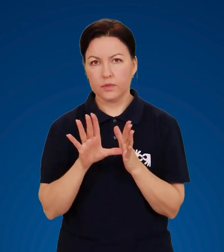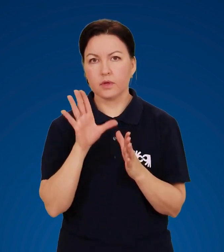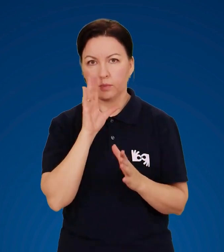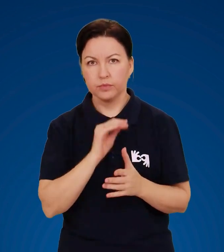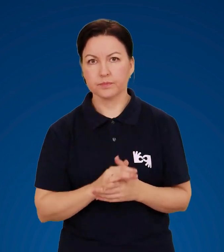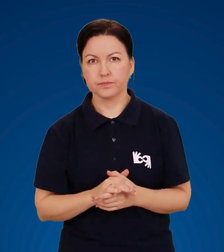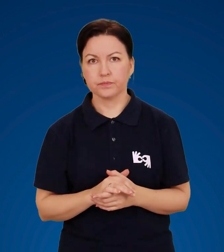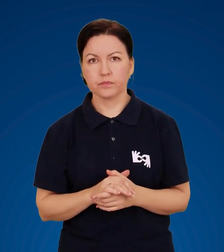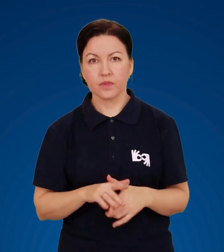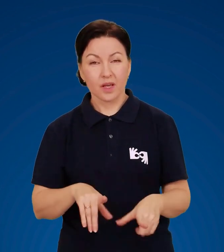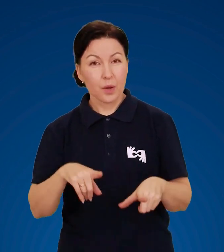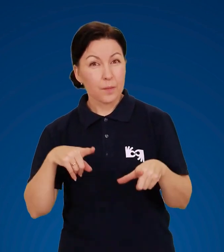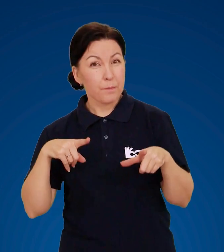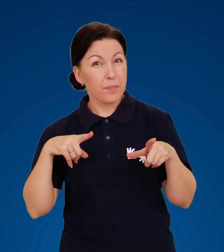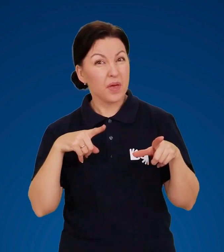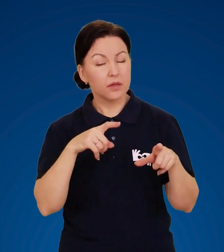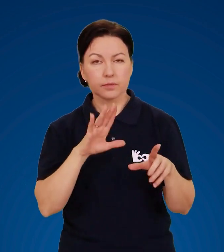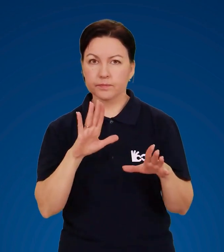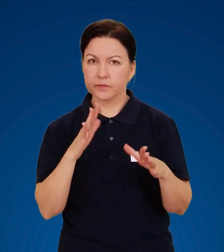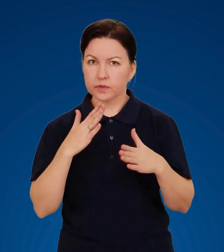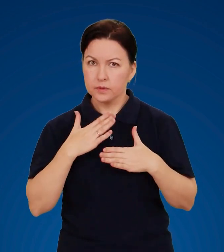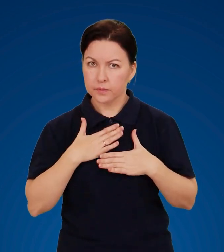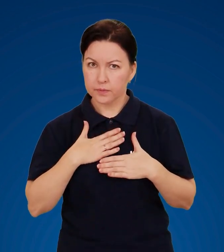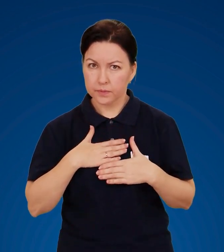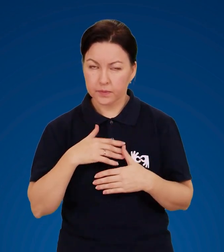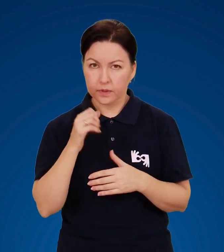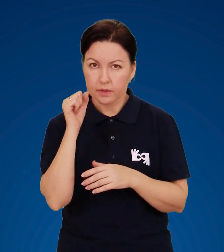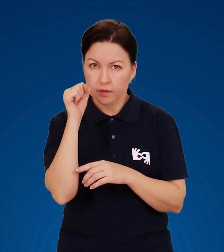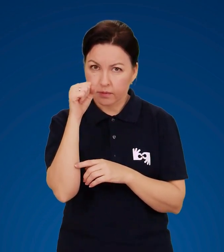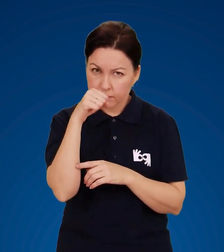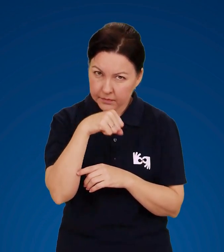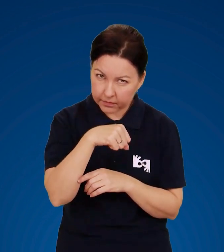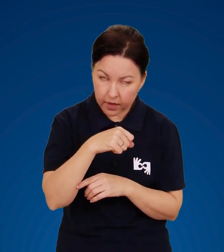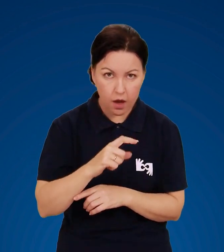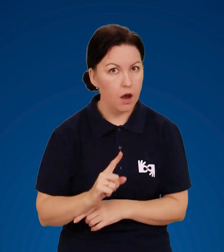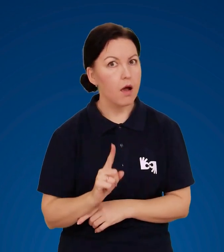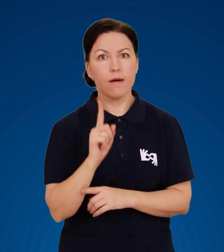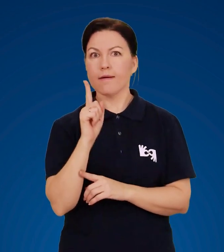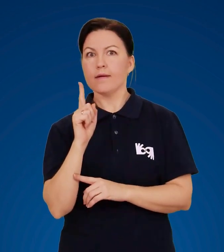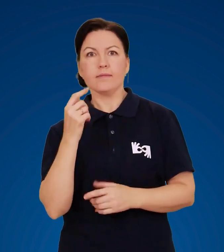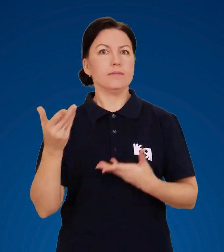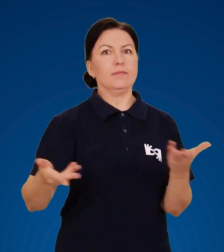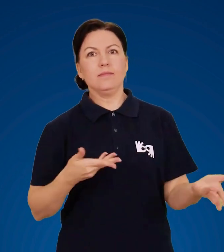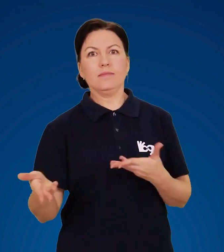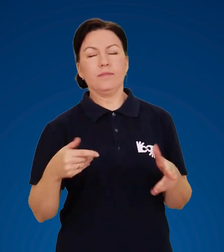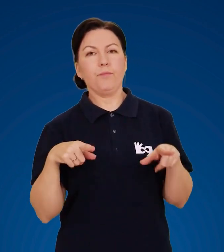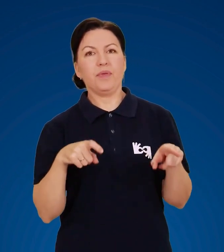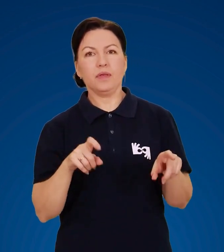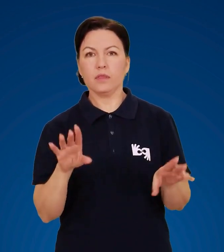Бігти до сховища слід повільно і злегка схилившись, а не увесь зріст.